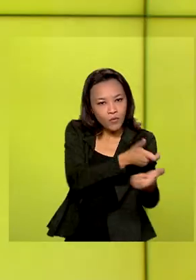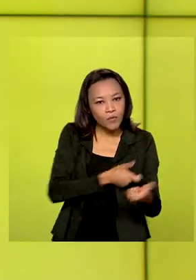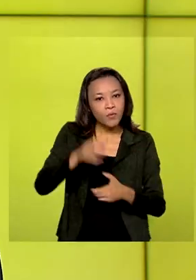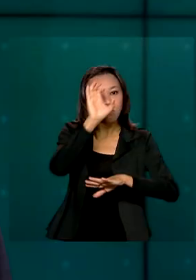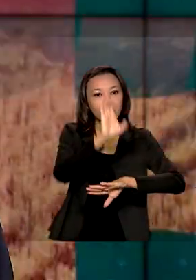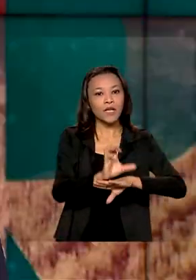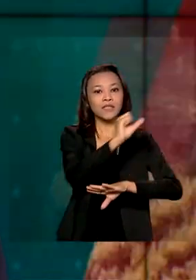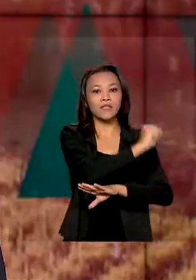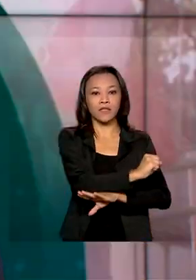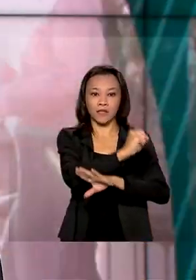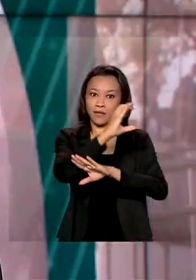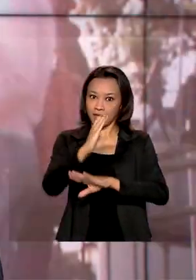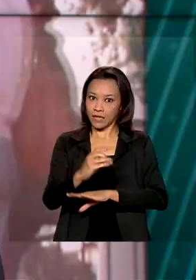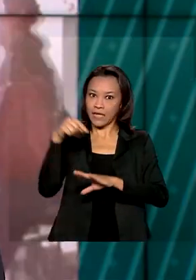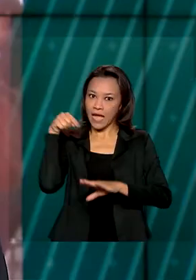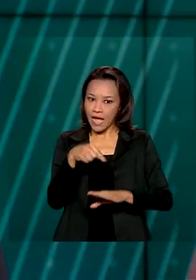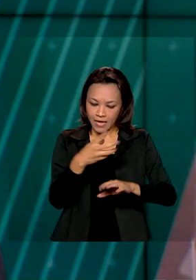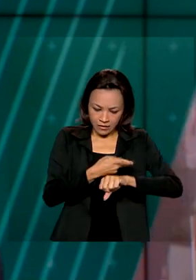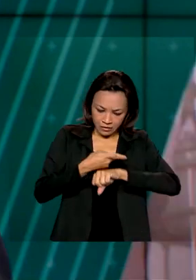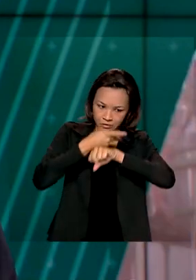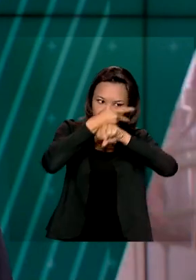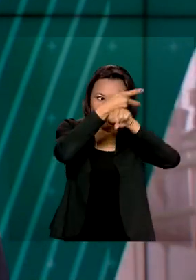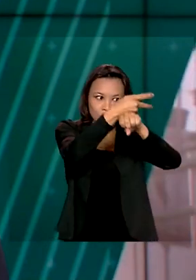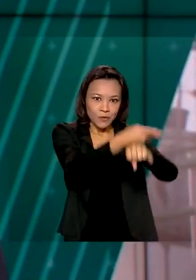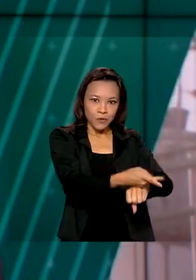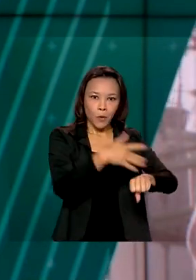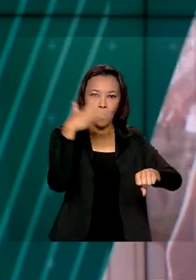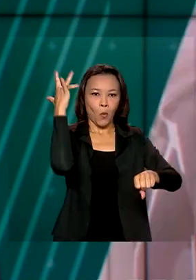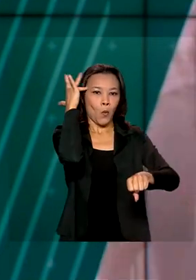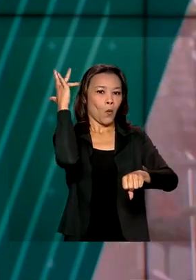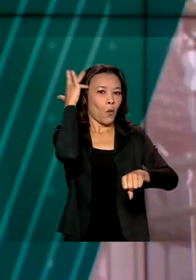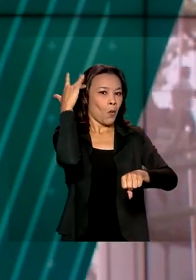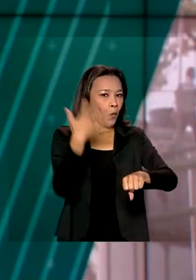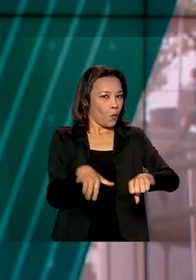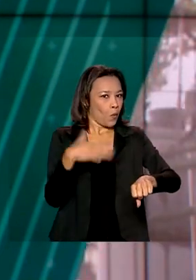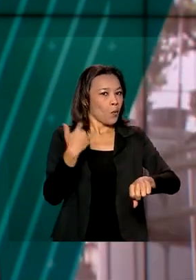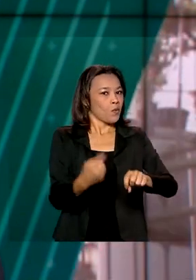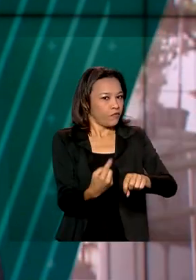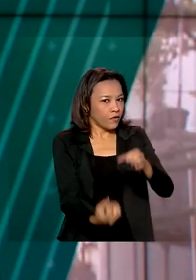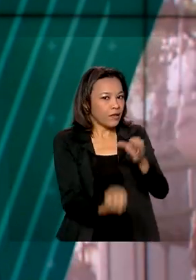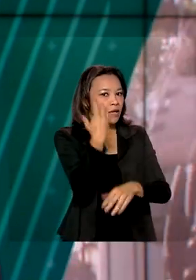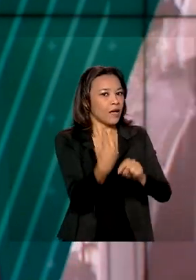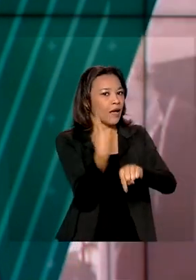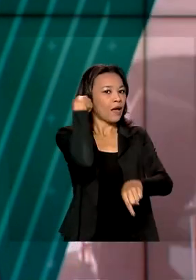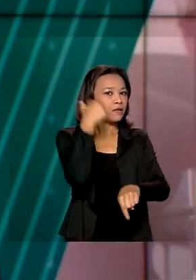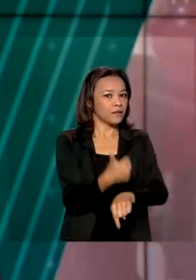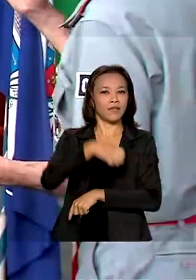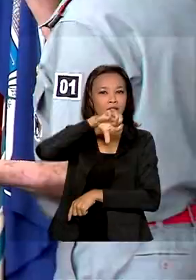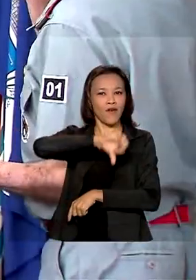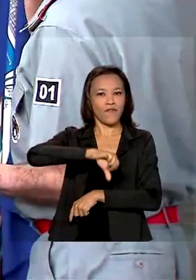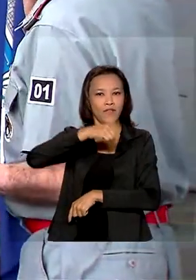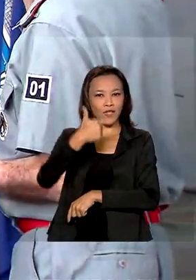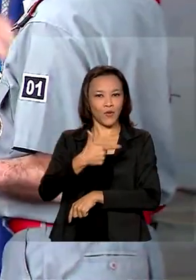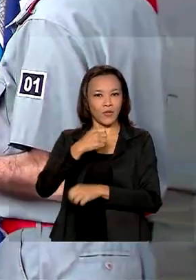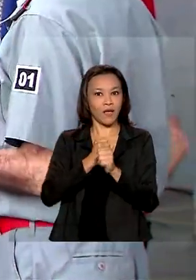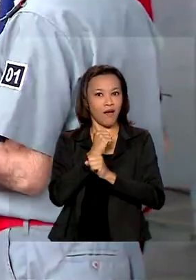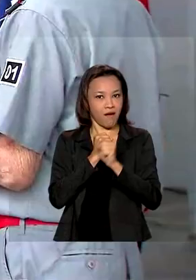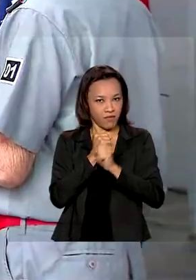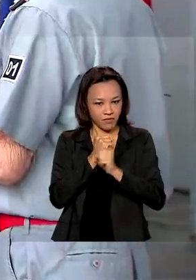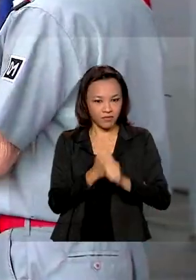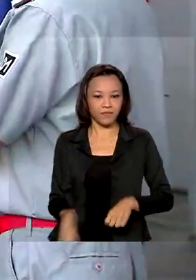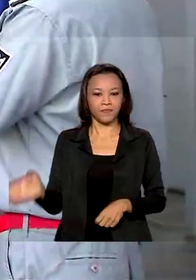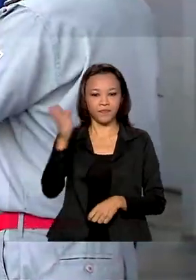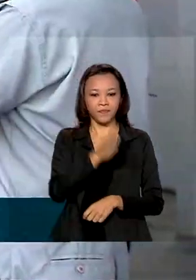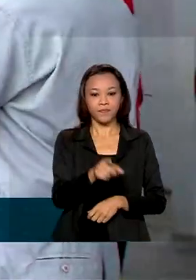Ordem da Machadinha é a maior honraria da corporação que existe há 129 anos. O presidente Jair